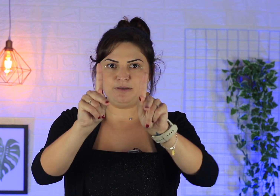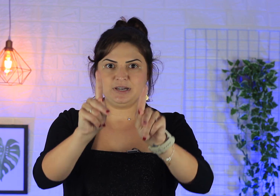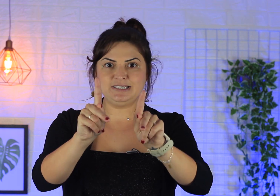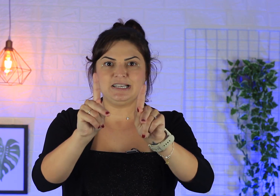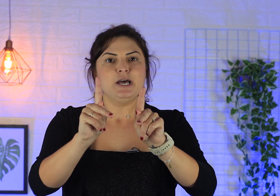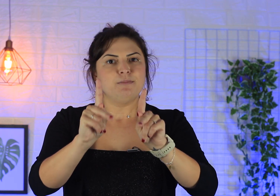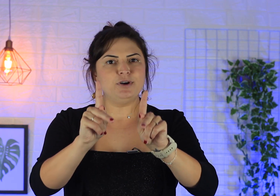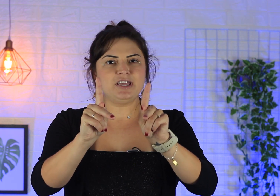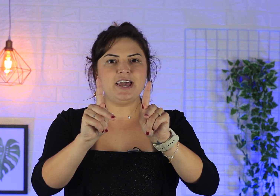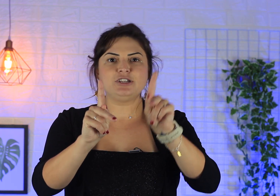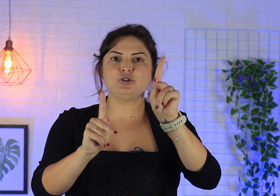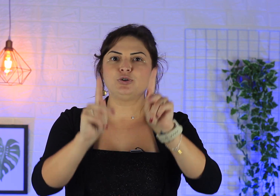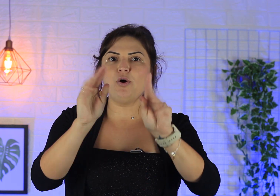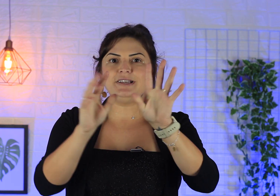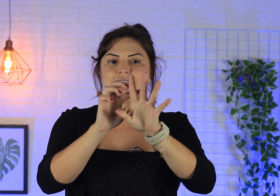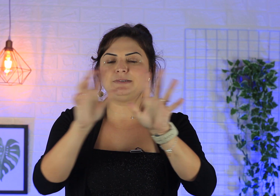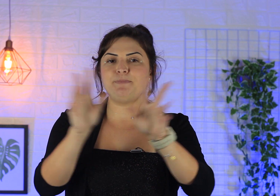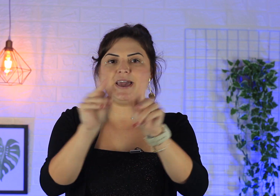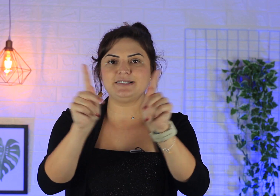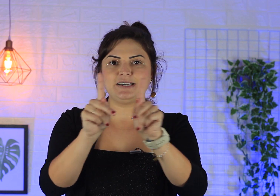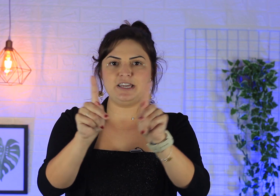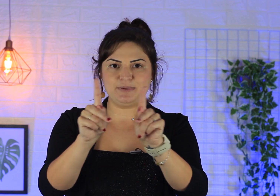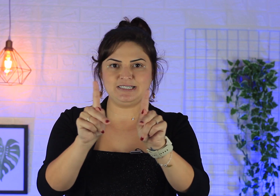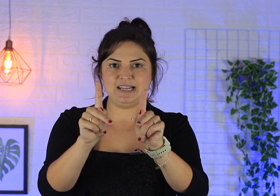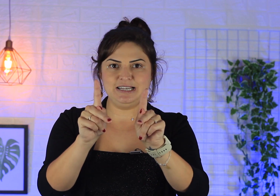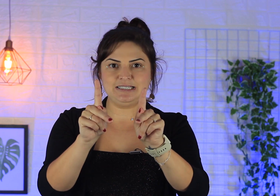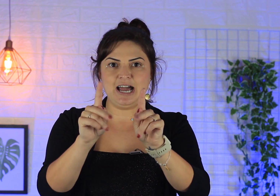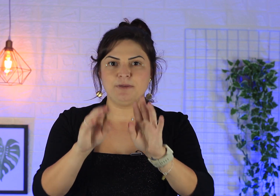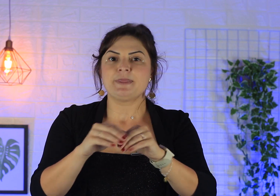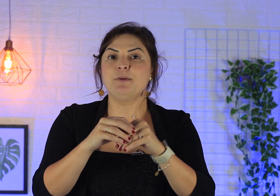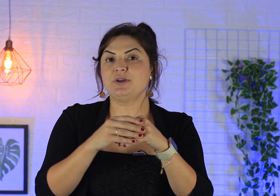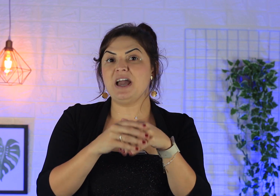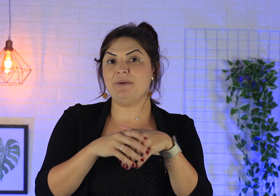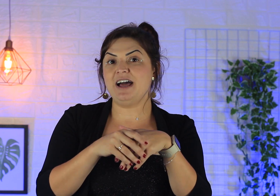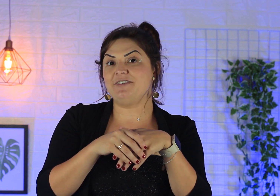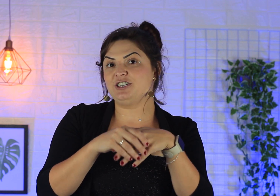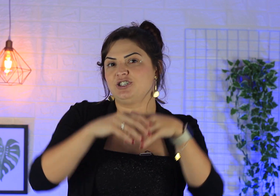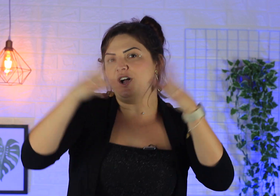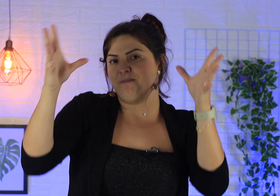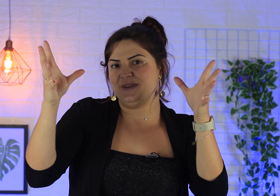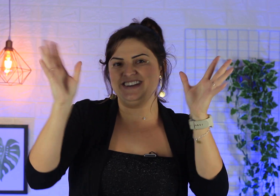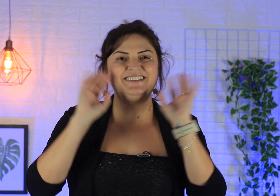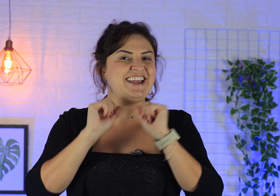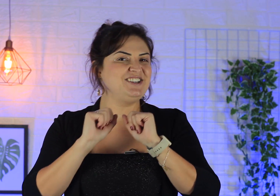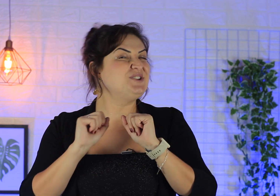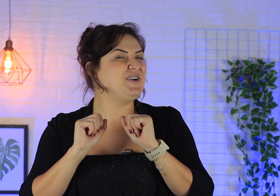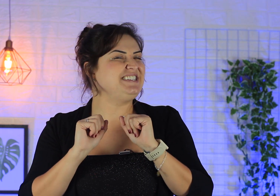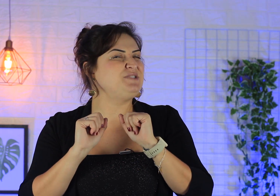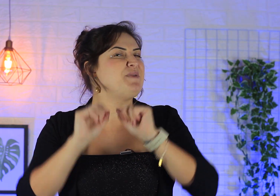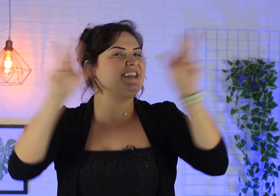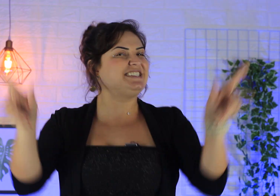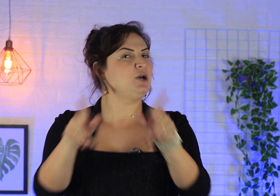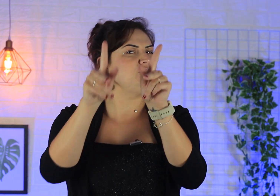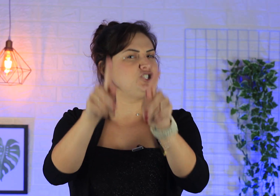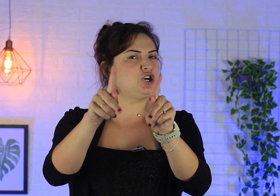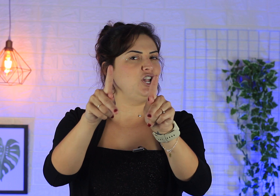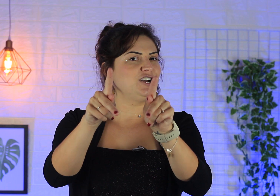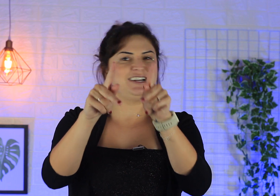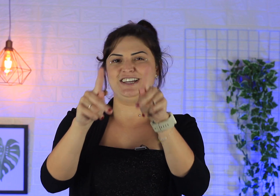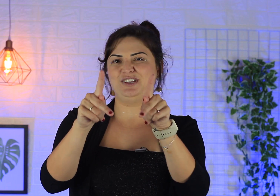Libras. Por que dois P's aqui pra sinalizar? Porque a palavra shopping tem dois P's, então a gente coloca aqui